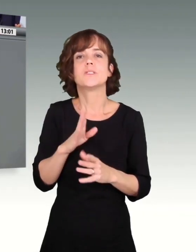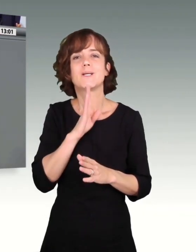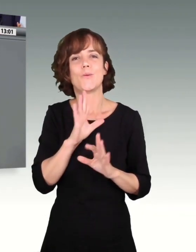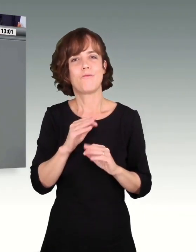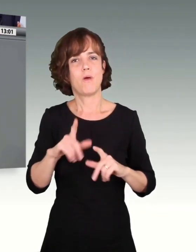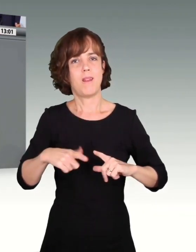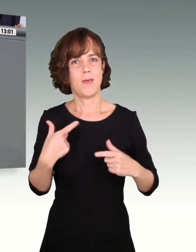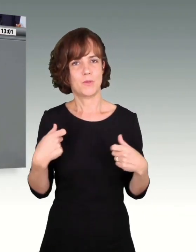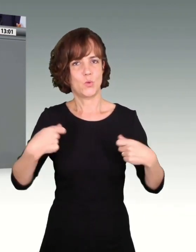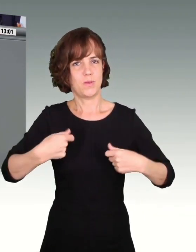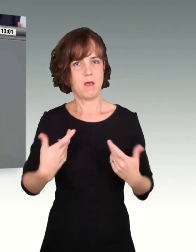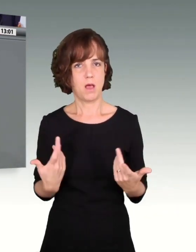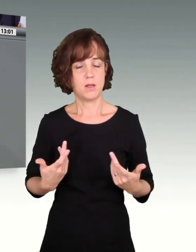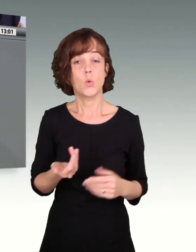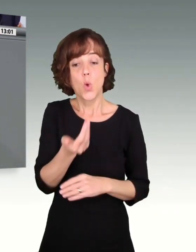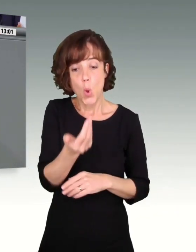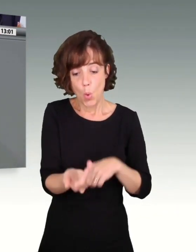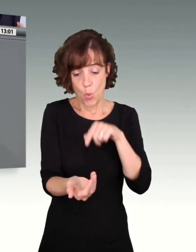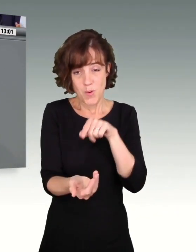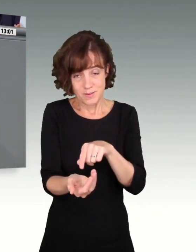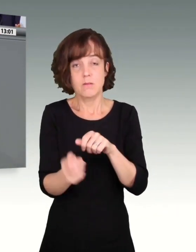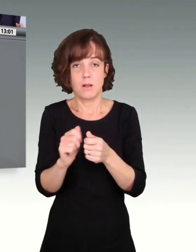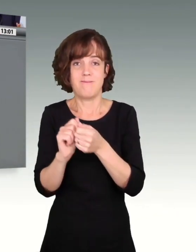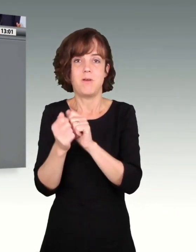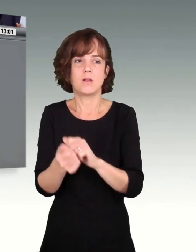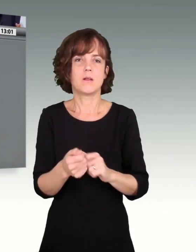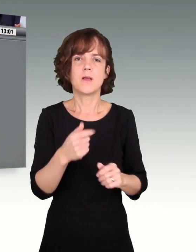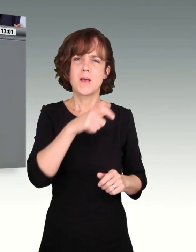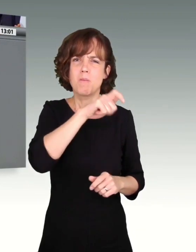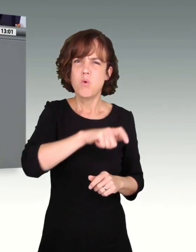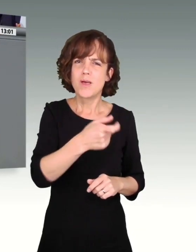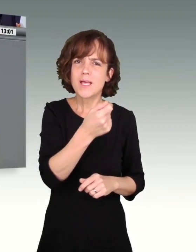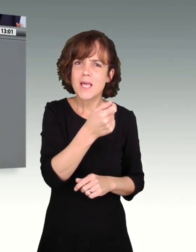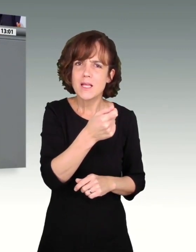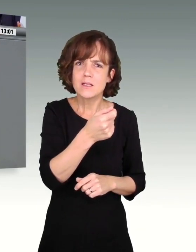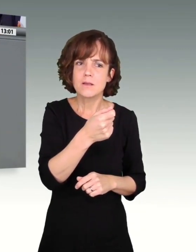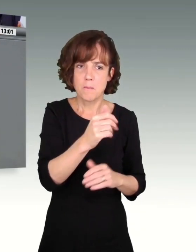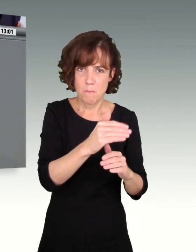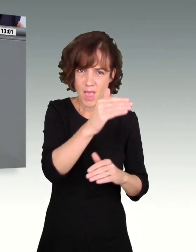Stellschraube und nicht das Bürgergeld, wenn man vom Lohnabstandsgebot sprechen will.